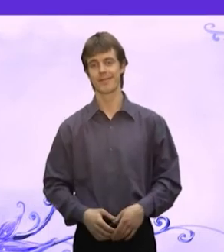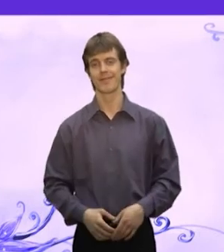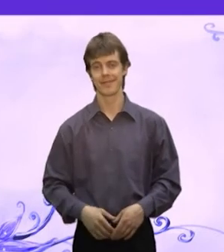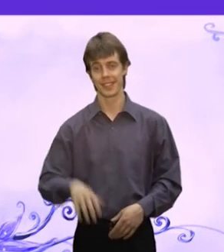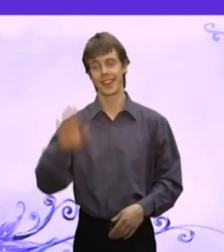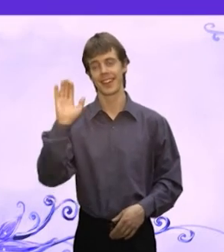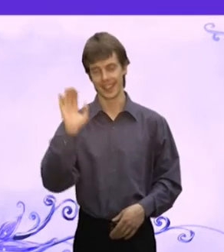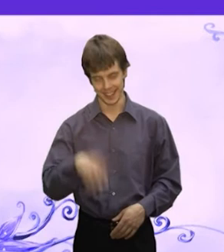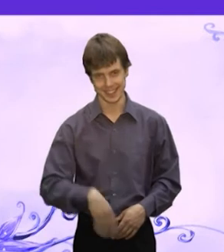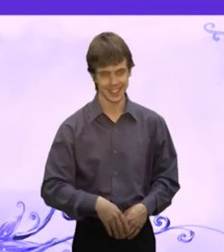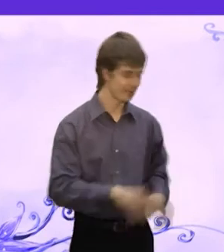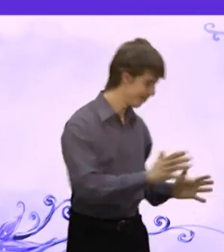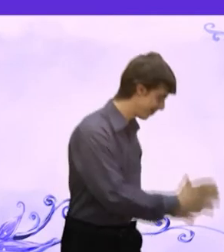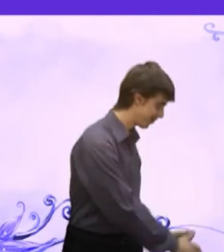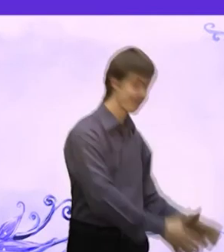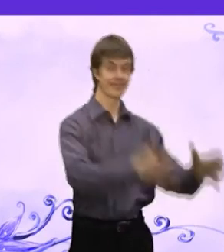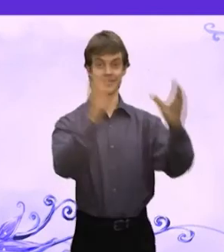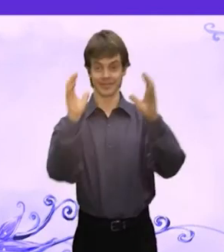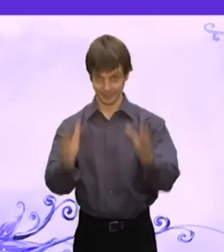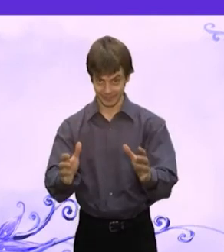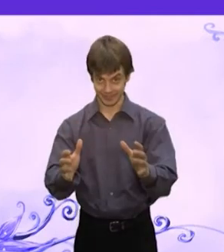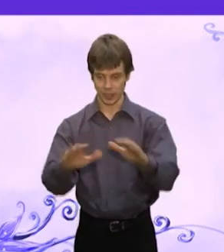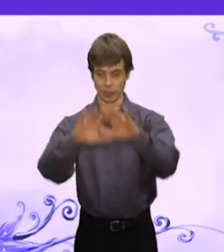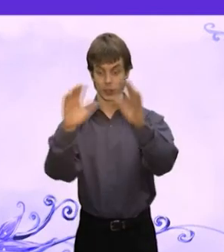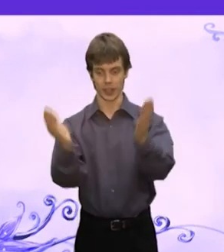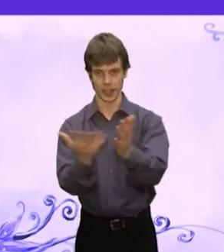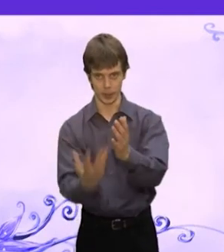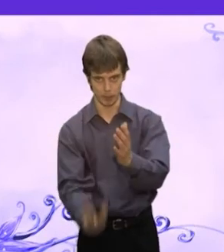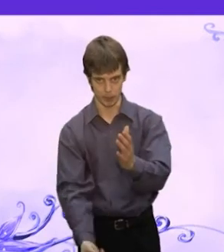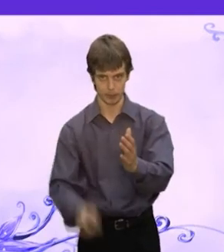Ладно, давай Вот репа